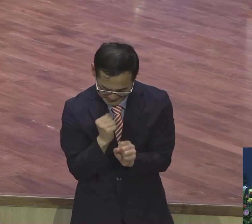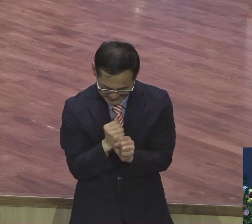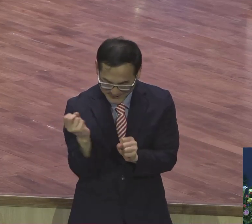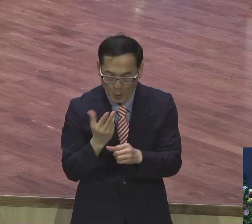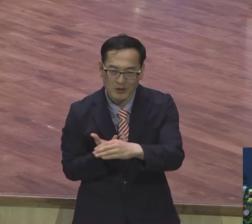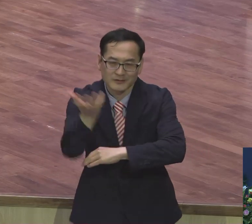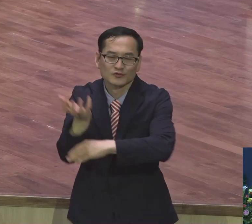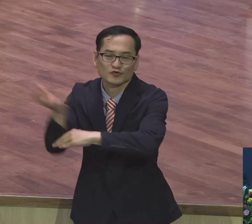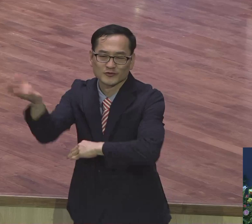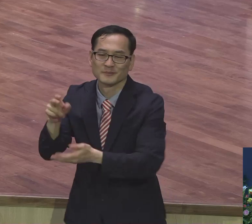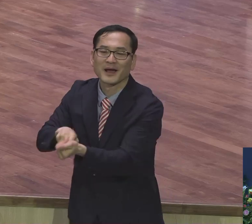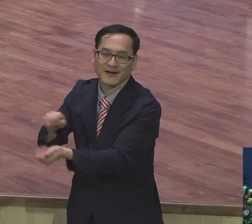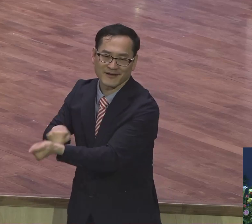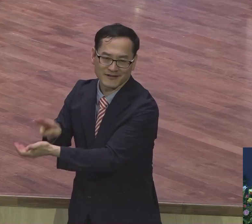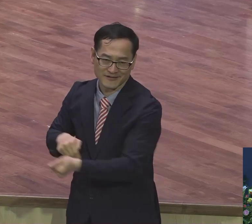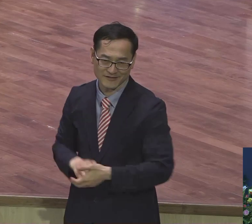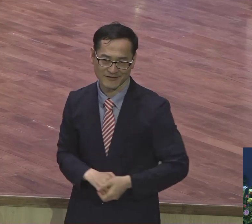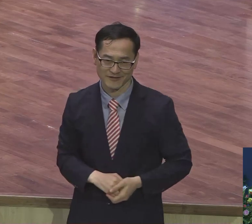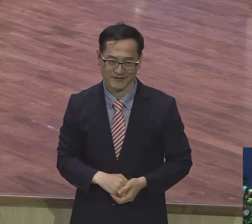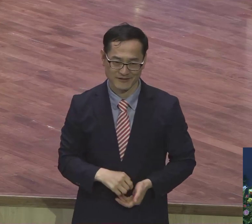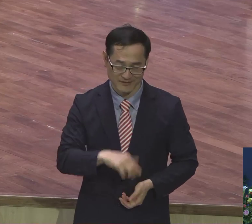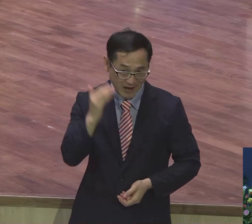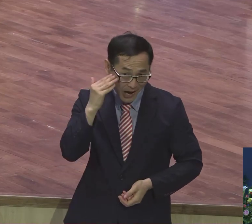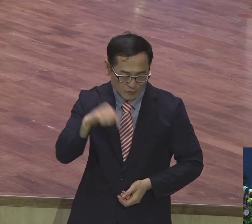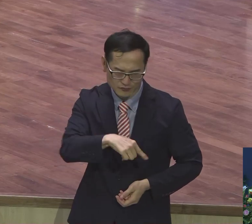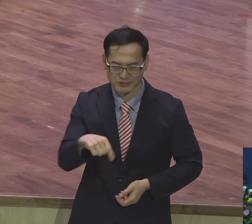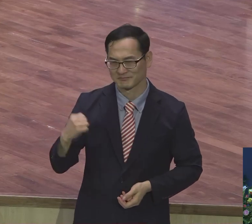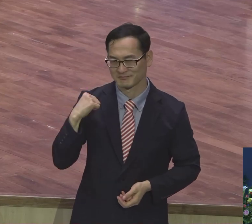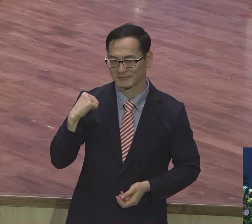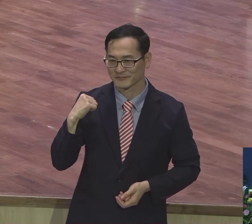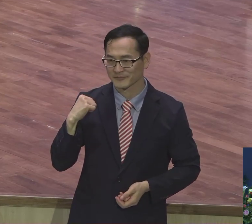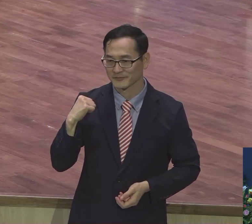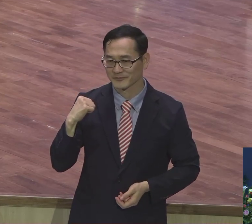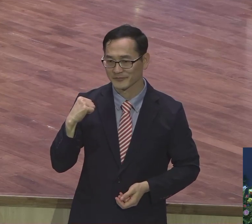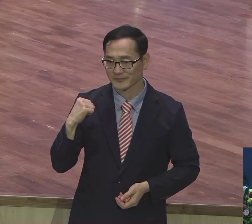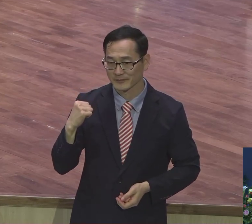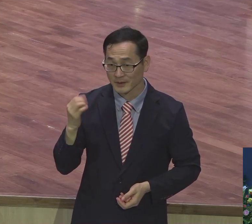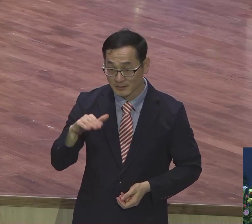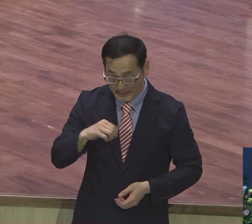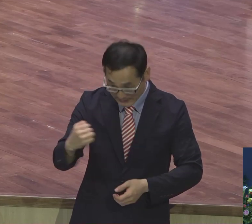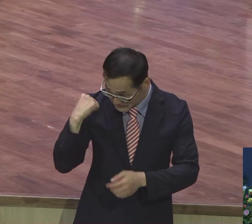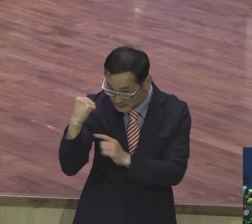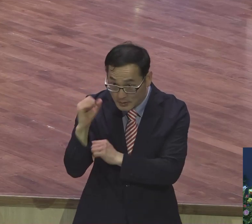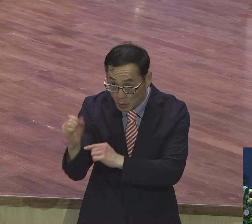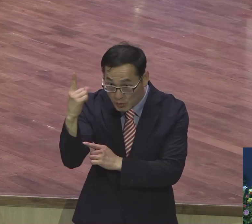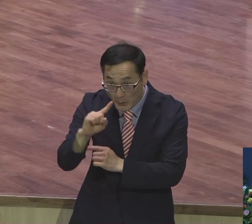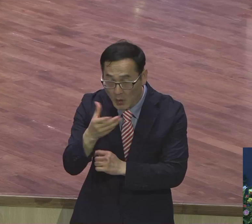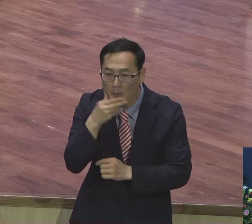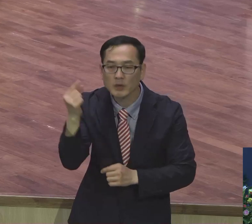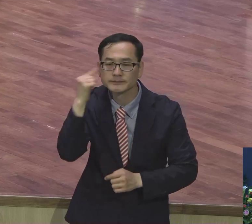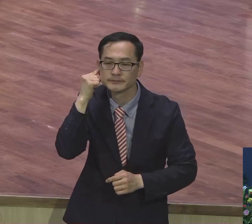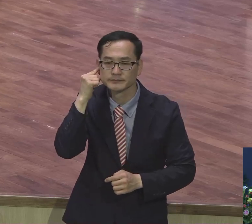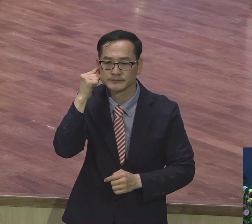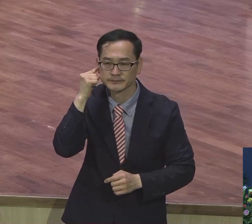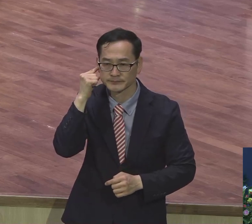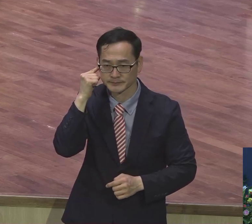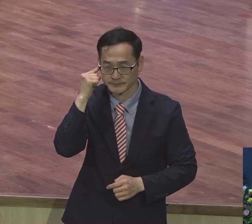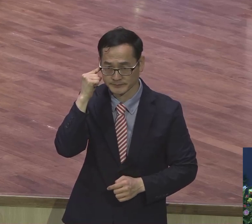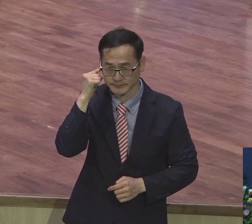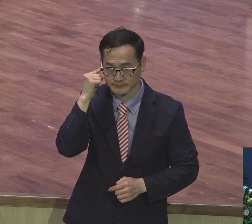하나님은 어떻게 하셨는지 역사할 줄 믿으시 바랍니다. 지금 상황을 바라올 때는 얼마나 기가 막힙니까?